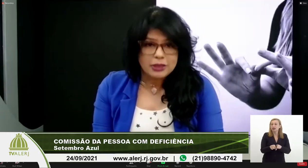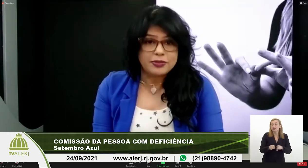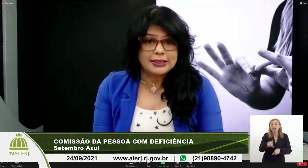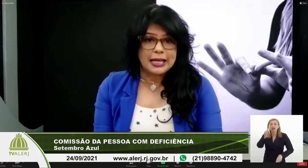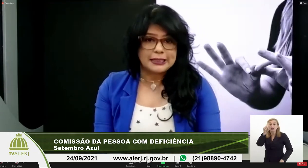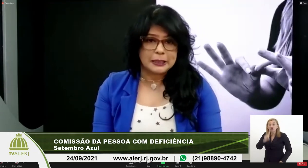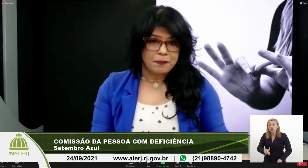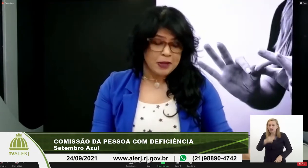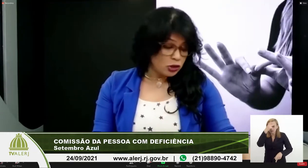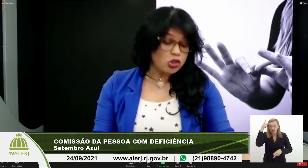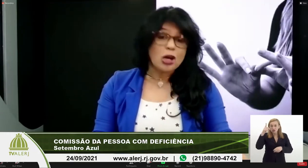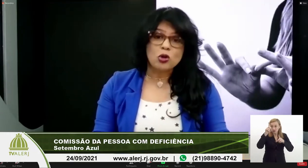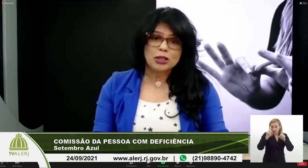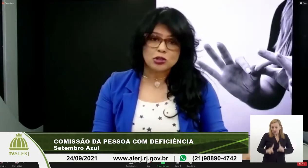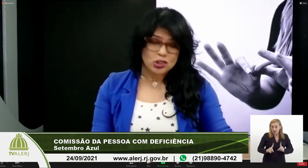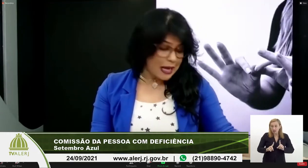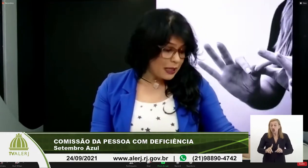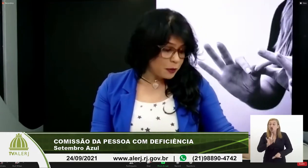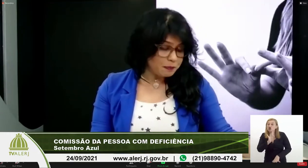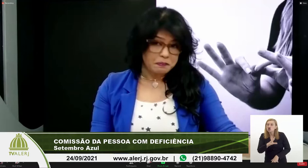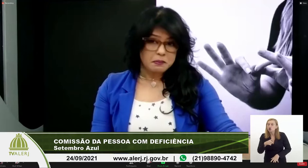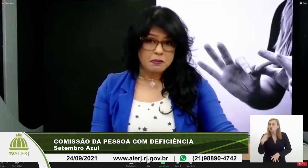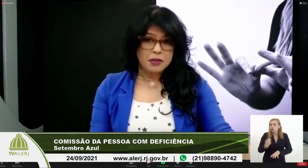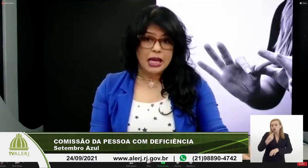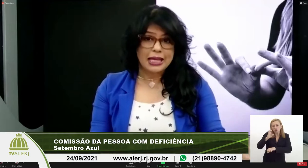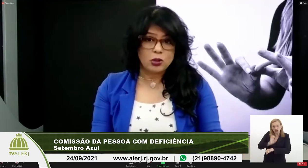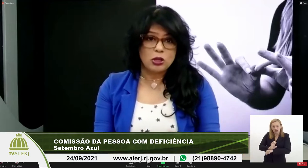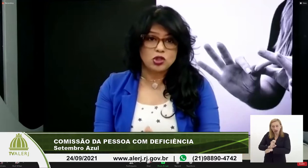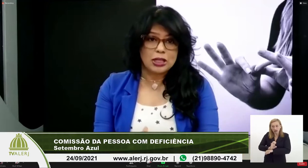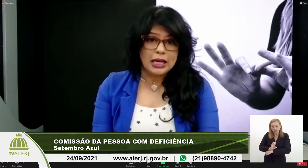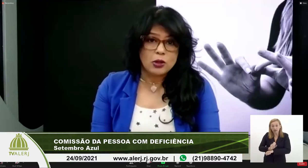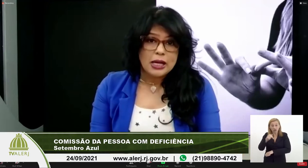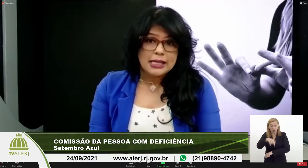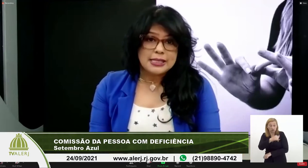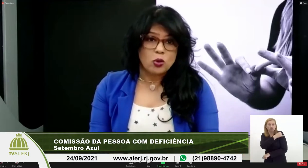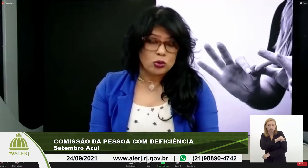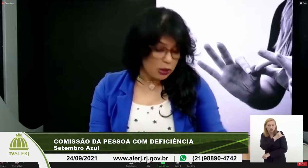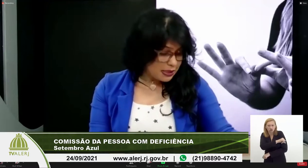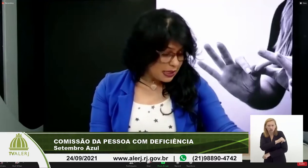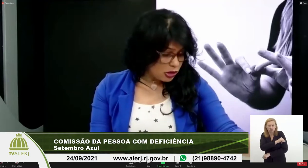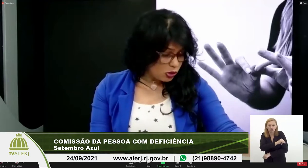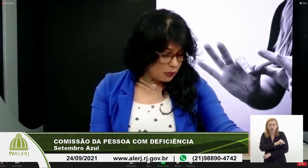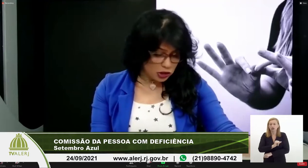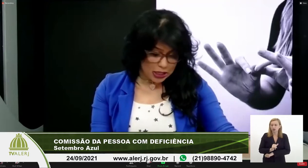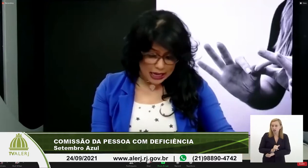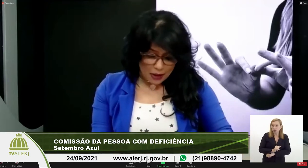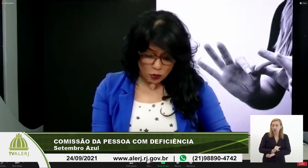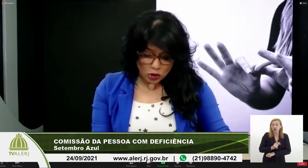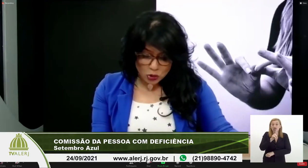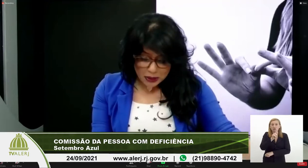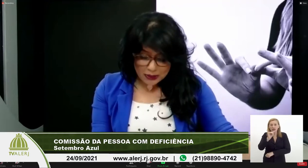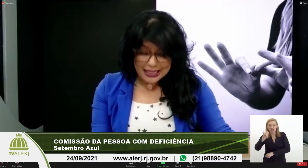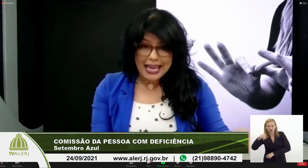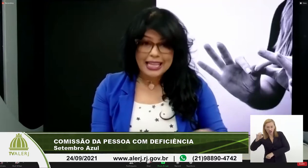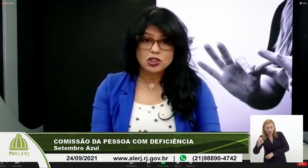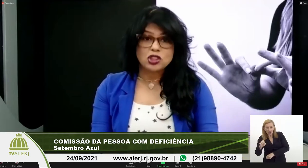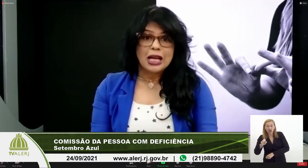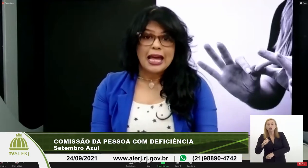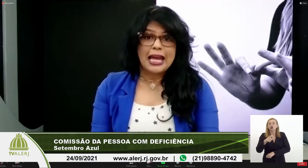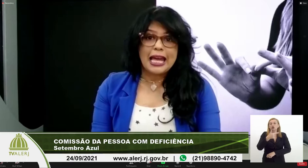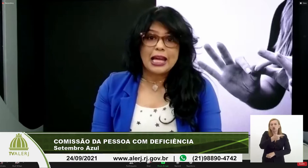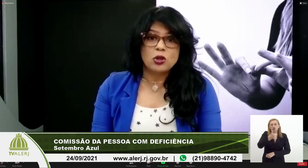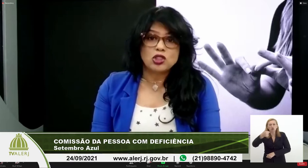pessoa com deficiência. Só no nosso estado, aqui no Rio de Janeiro, segundo o censo do IBGE, 2010,